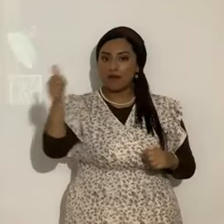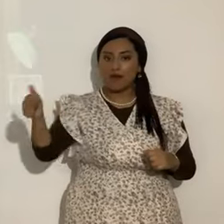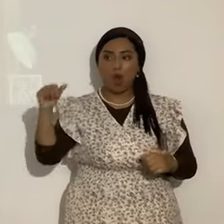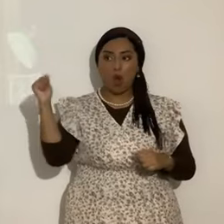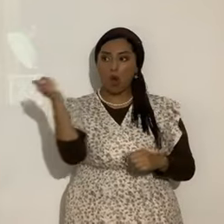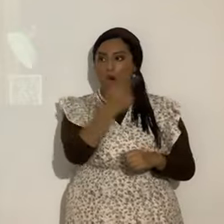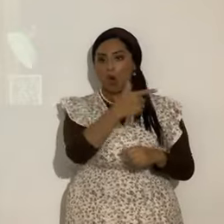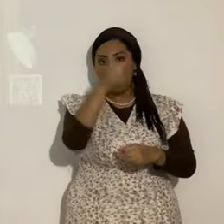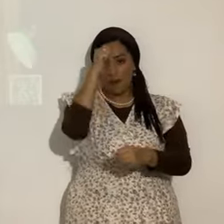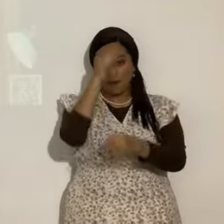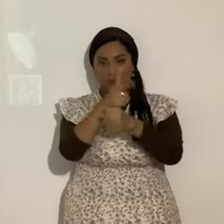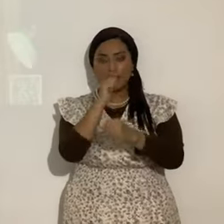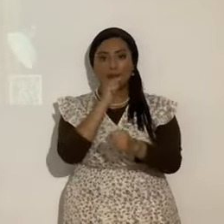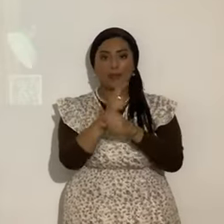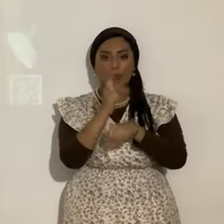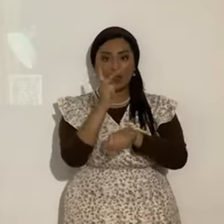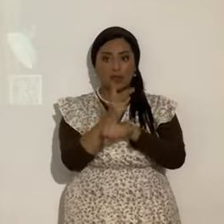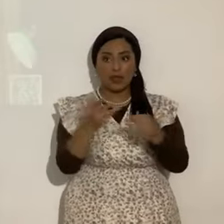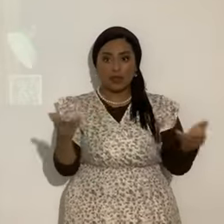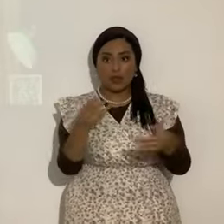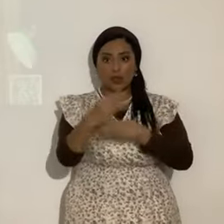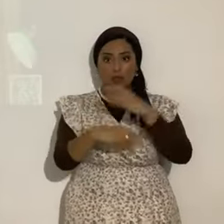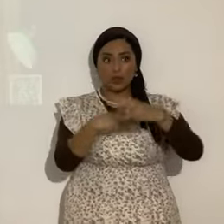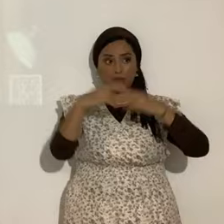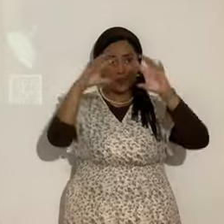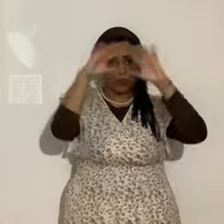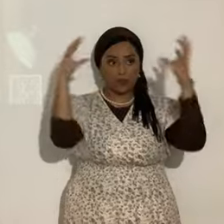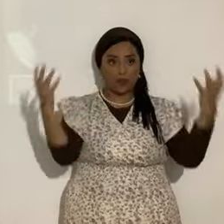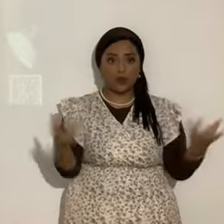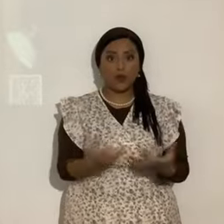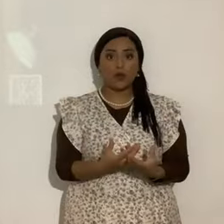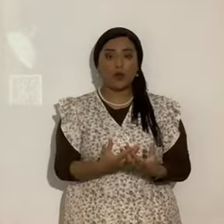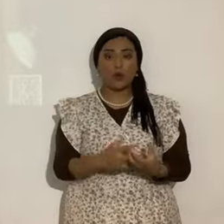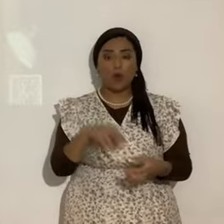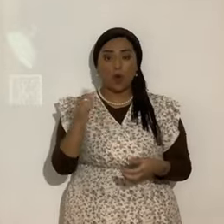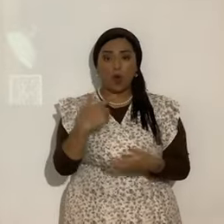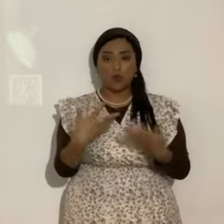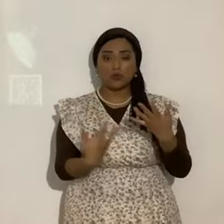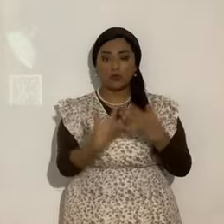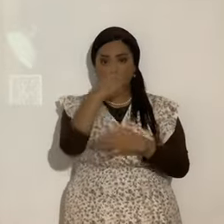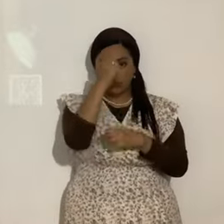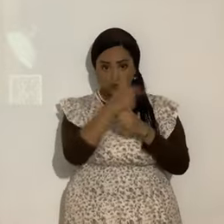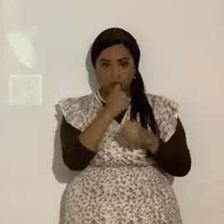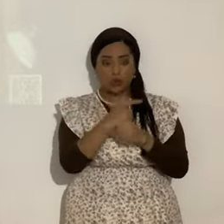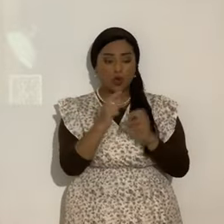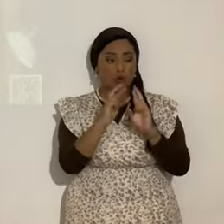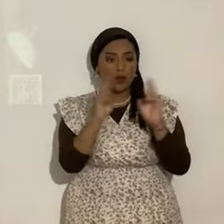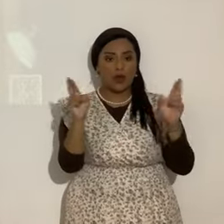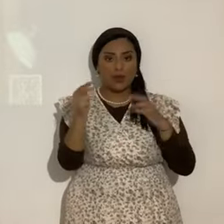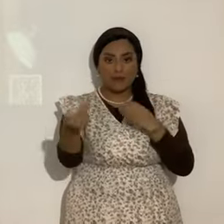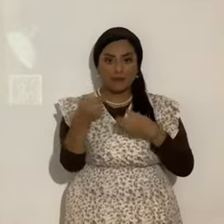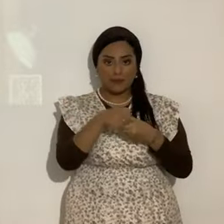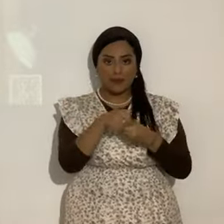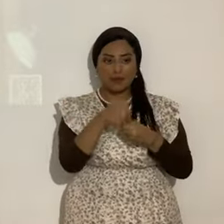y paz. Local y mundial. Y cada uno. los hermanos nuevecitos. ya se están integrando. También se van a calificar.